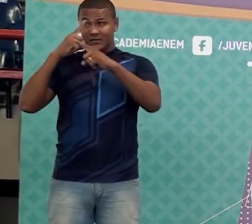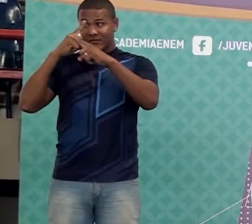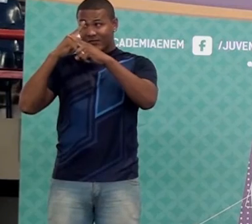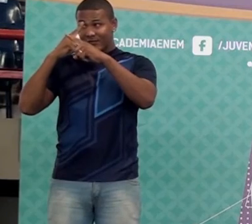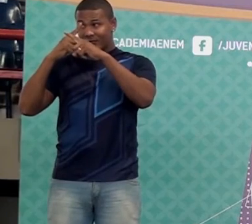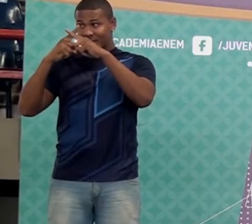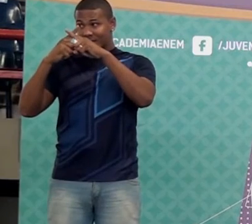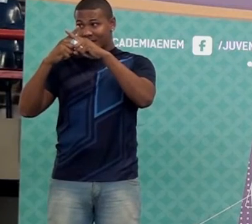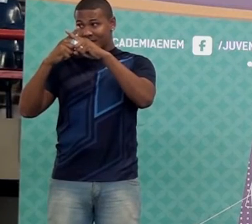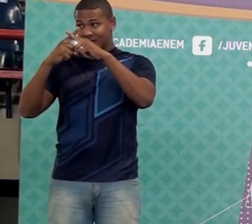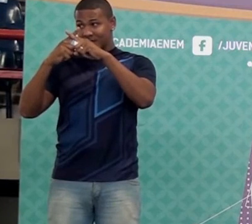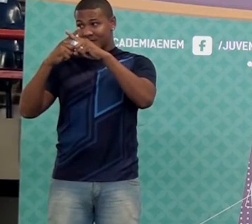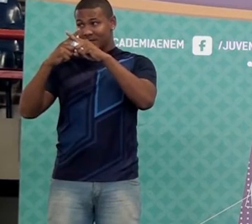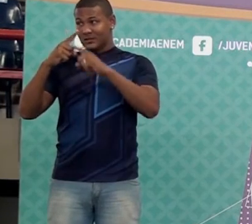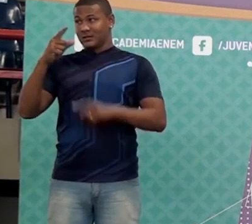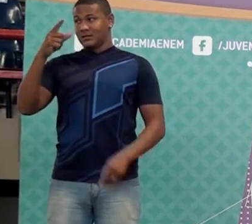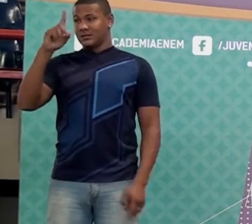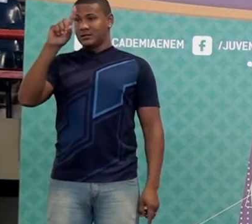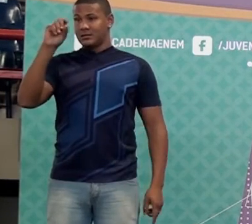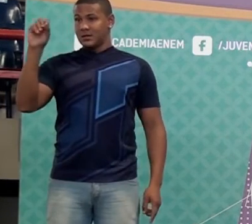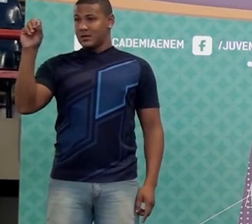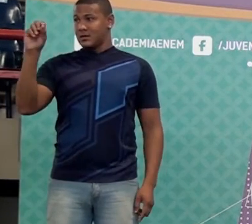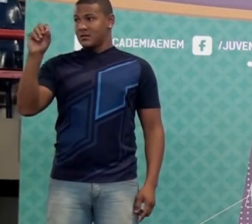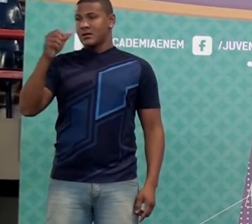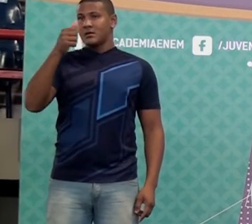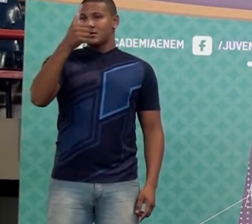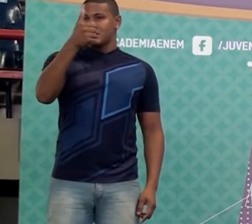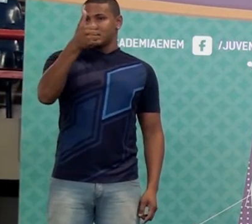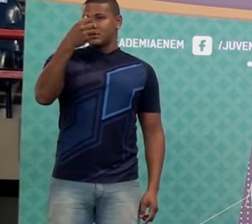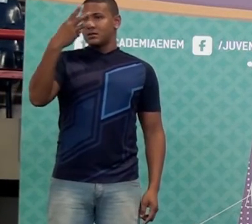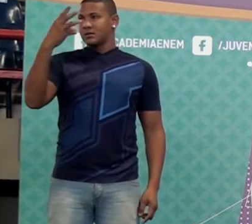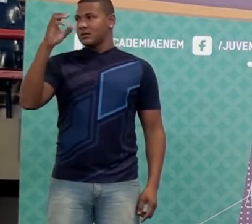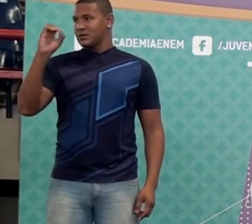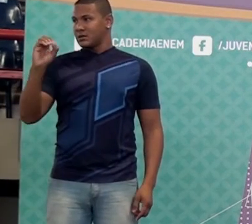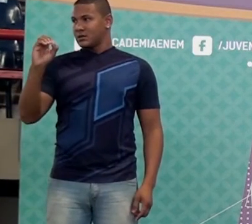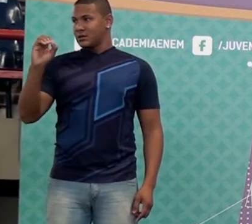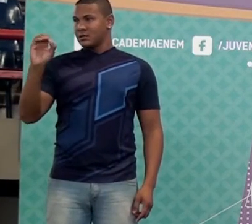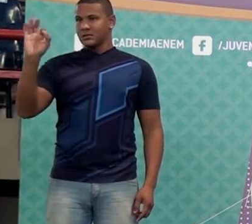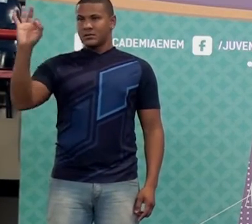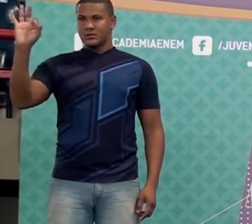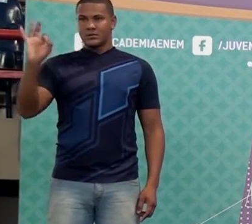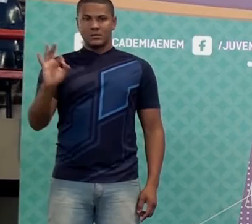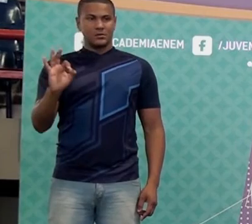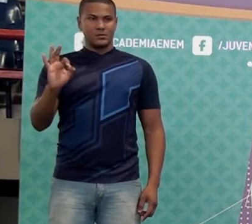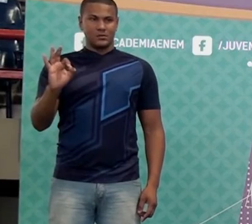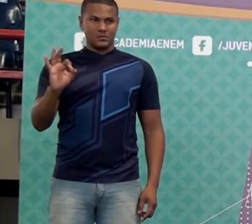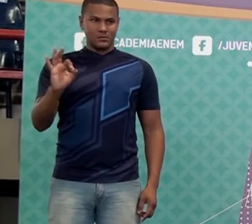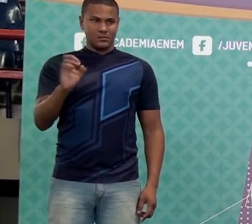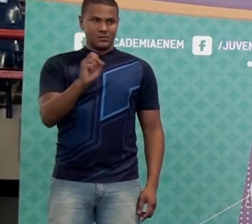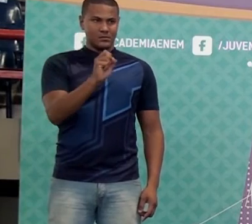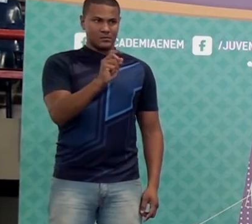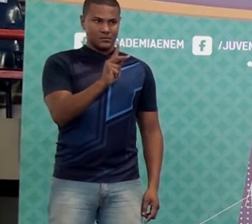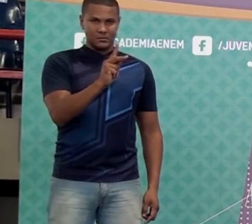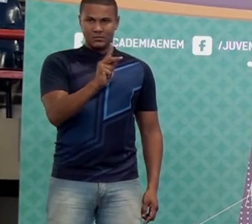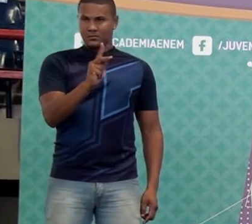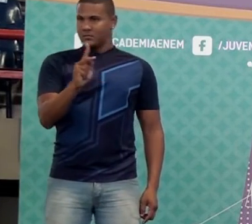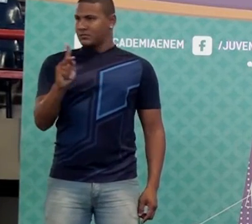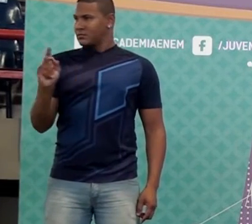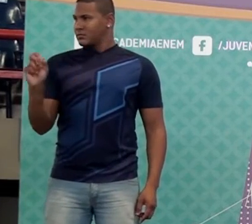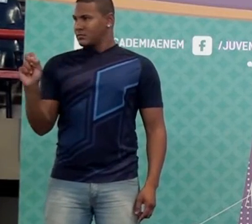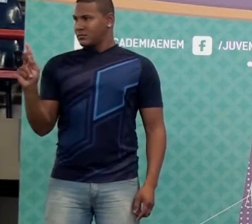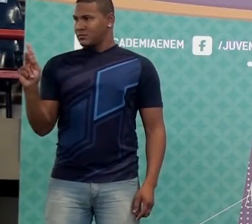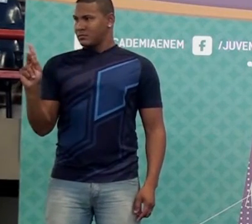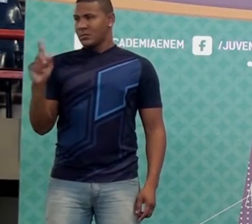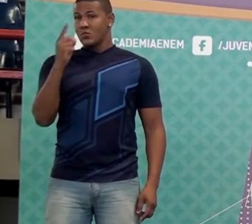fica cento e trinta. Então, um vírgula três é quanto? Cento e trinta por cento. Tá legal? Ou seja, um